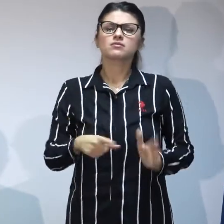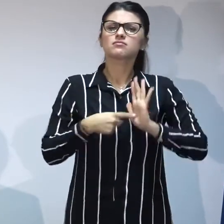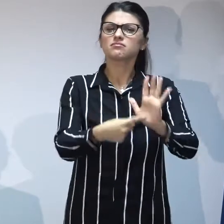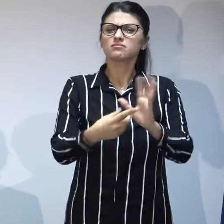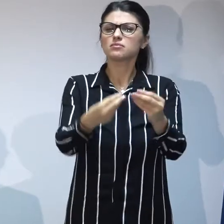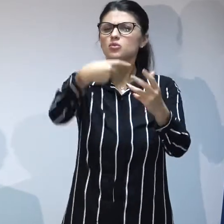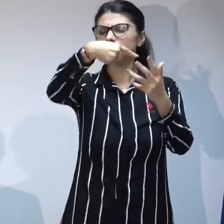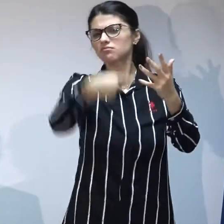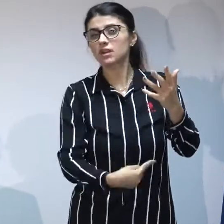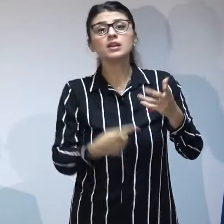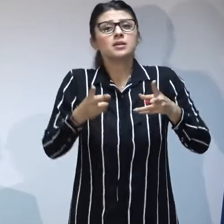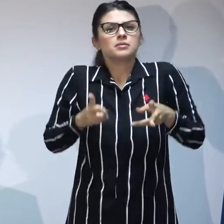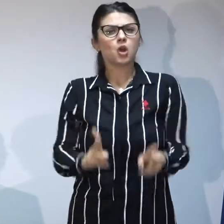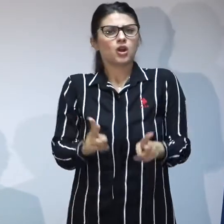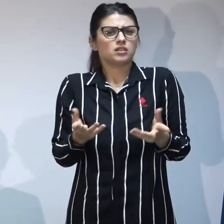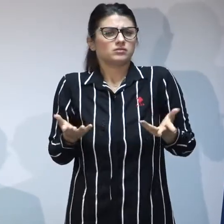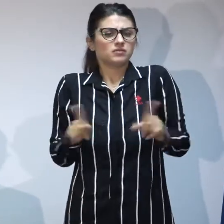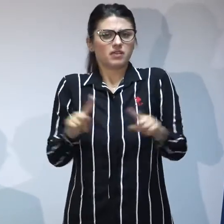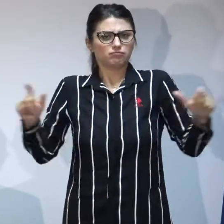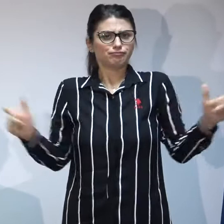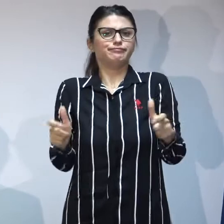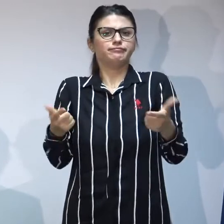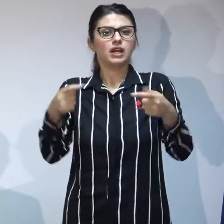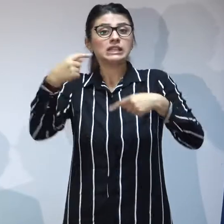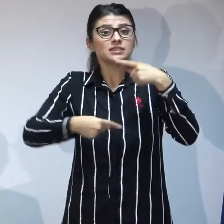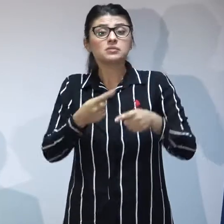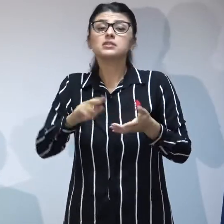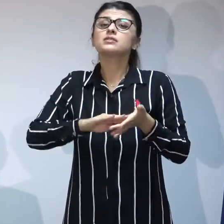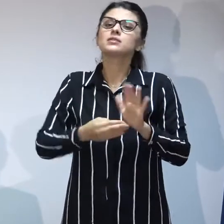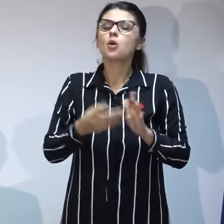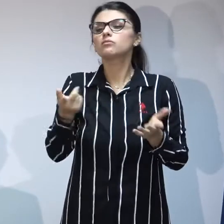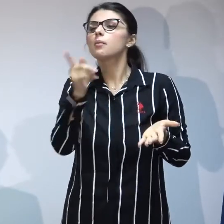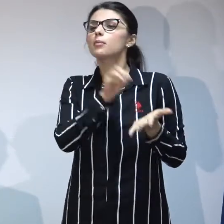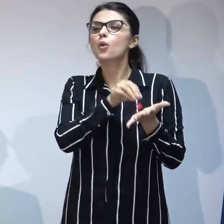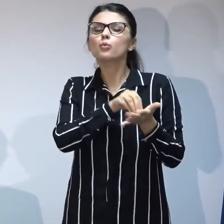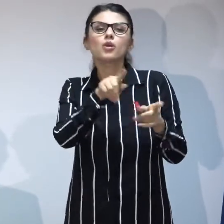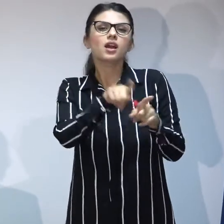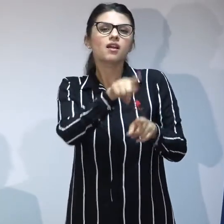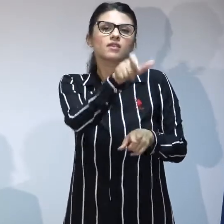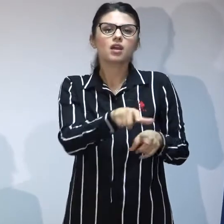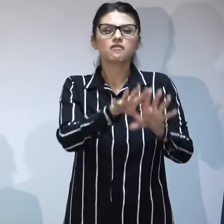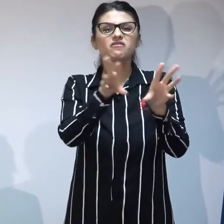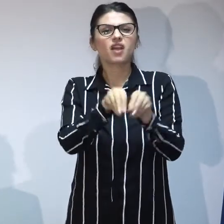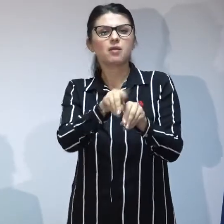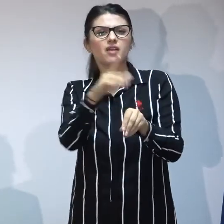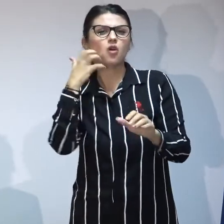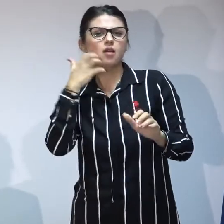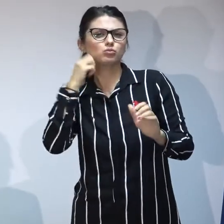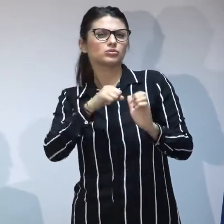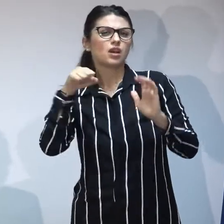din vari motive sau se propune reintegrarea în familiile abuzatoare.